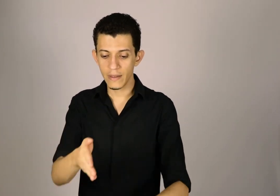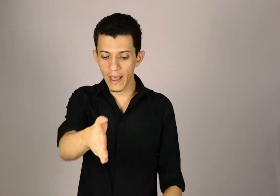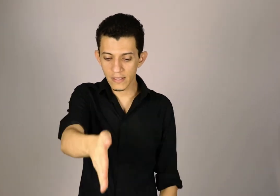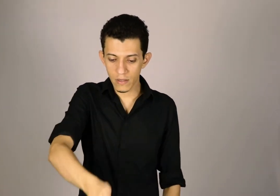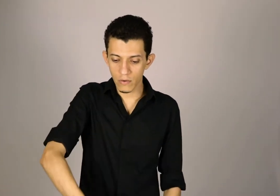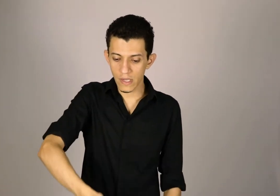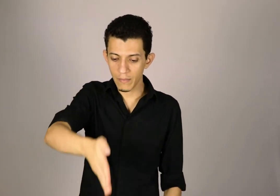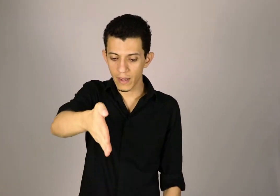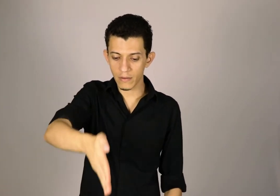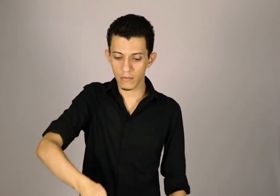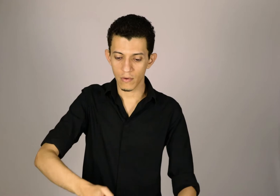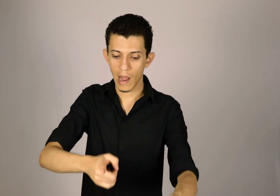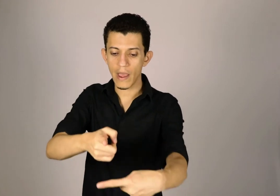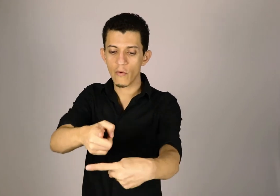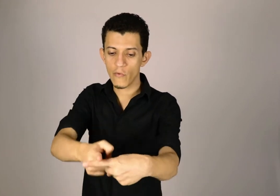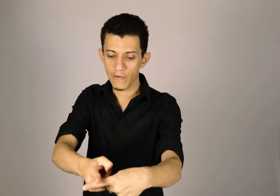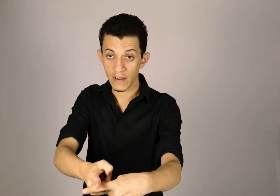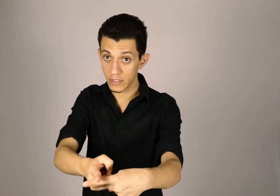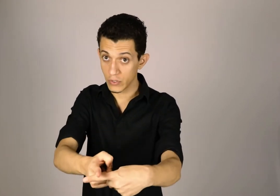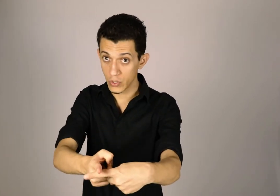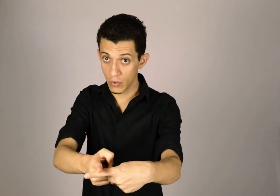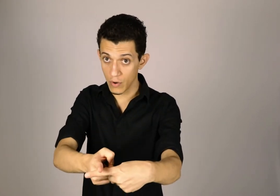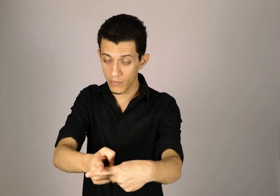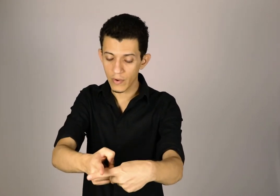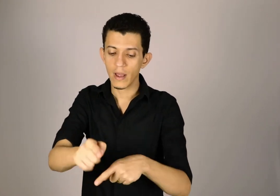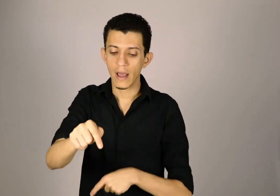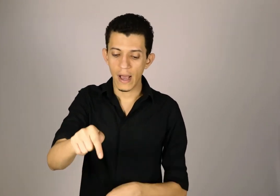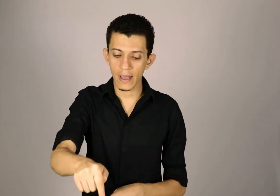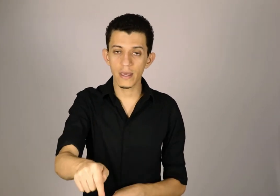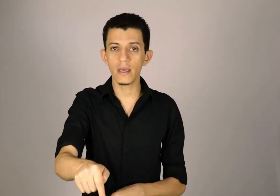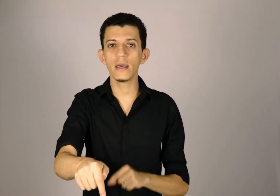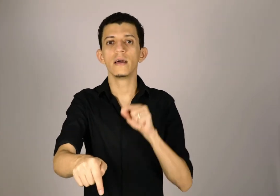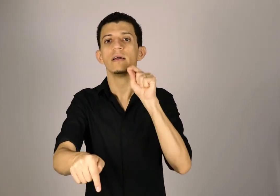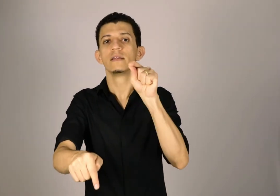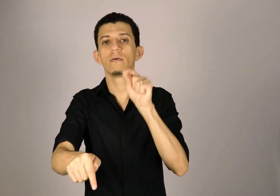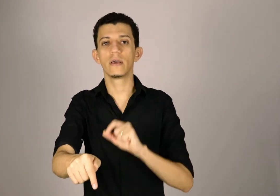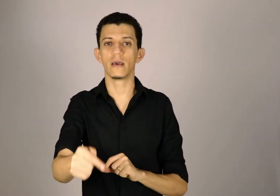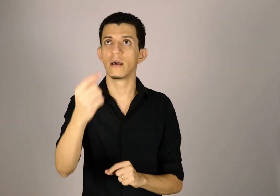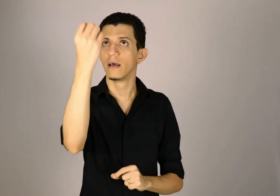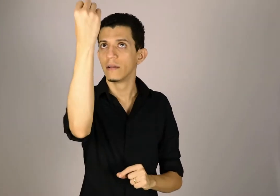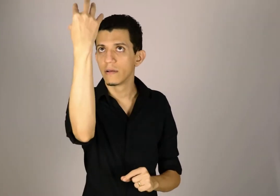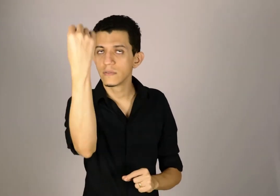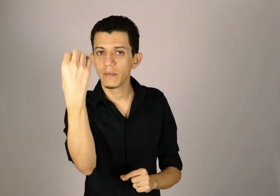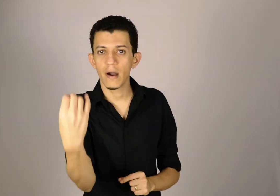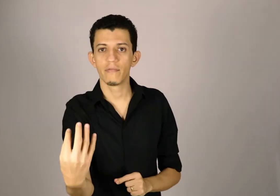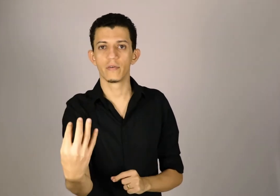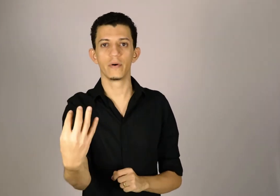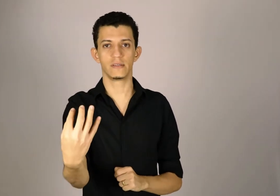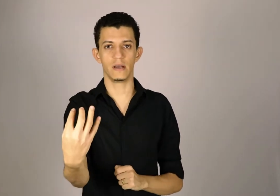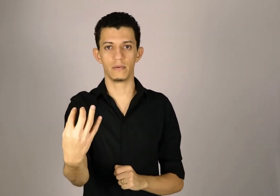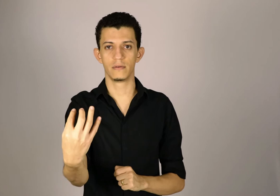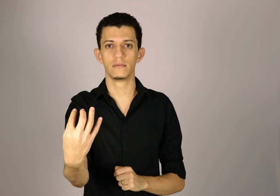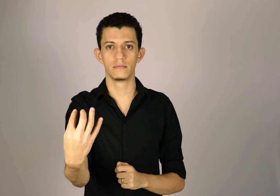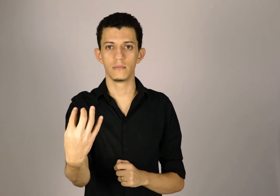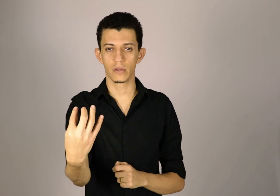Nesse cruzamento, aí eu vou enfatizar de novo. Aqui tem o quê? Tem um semáforo, por exemplo. Ok?